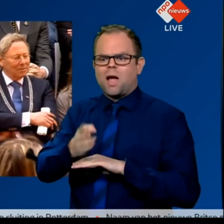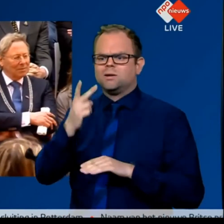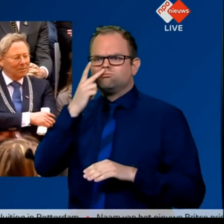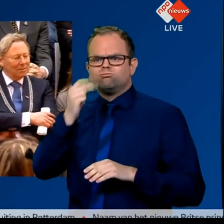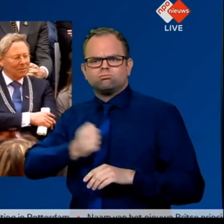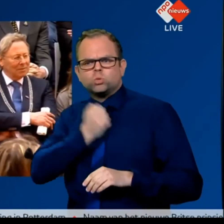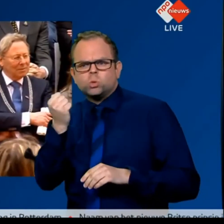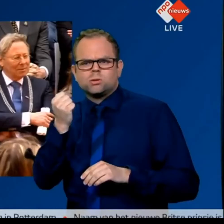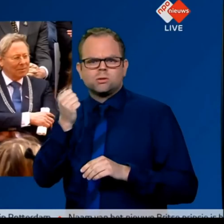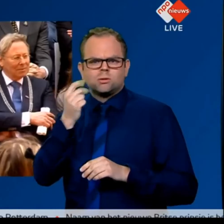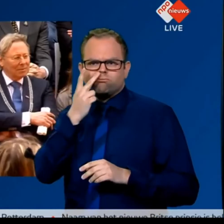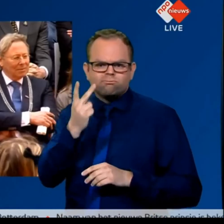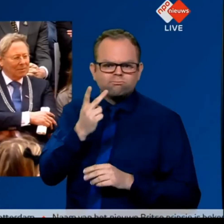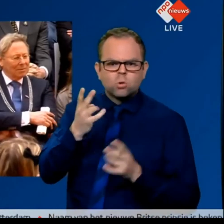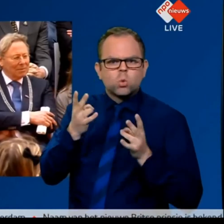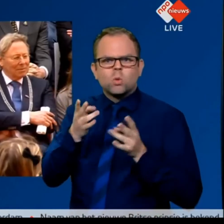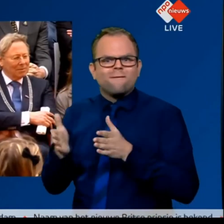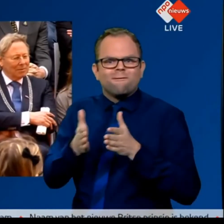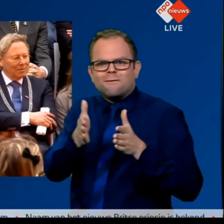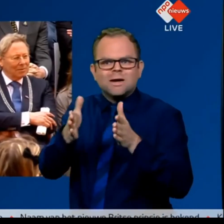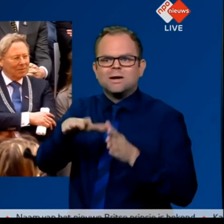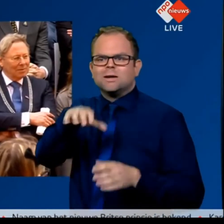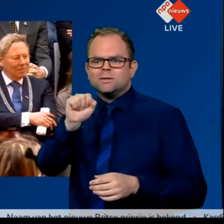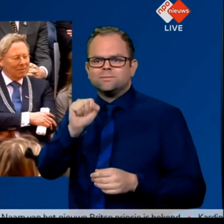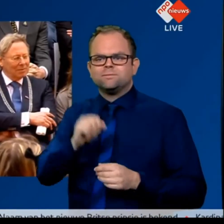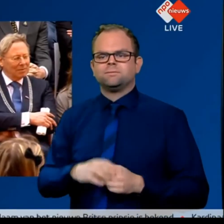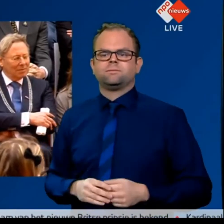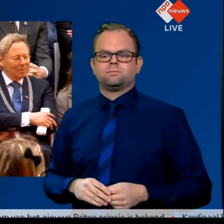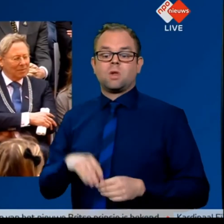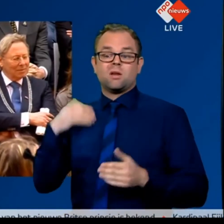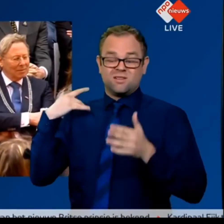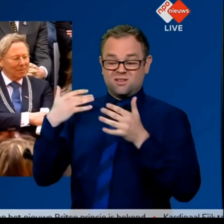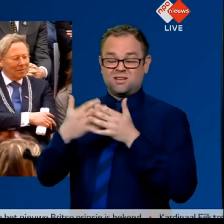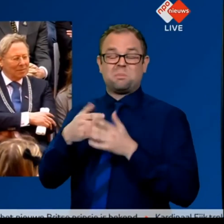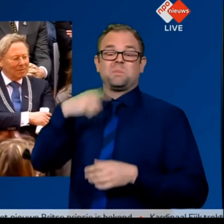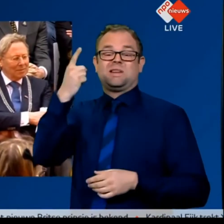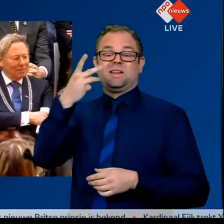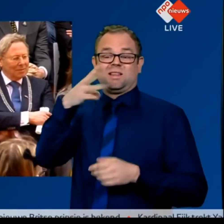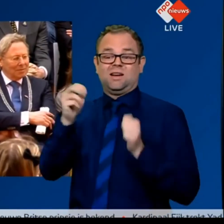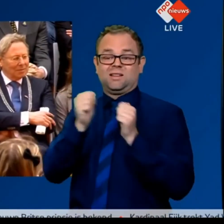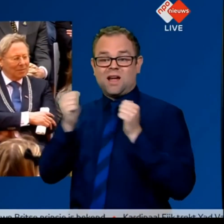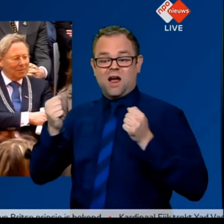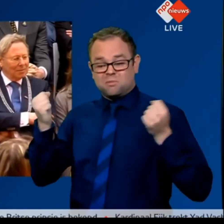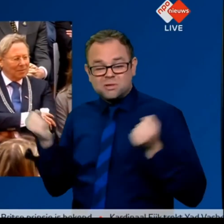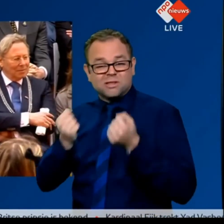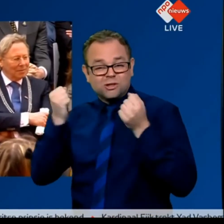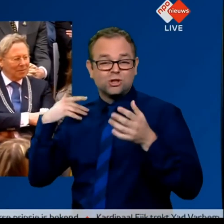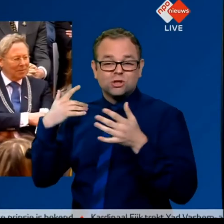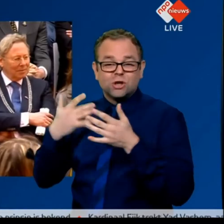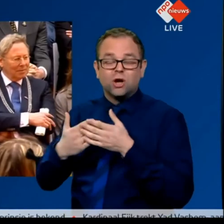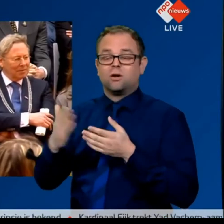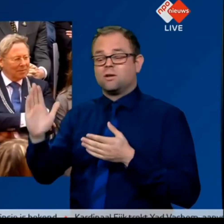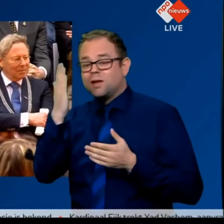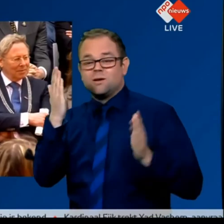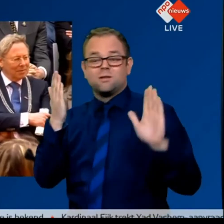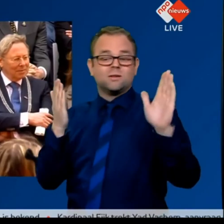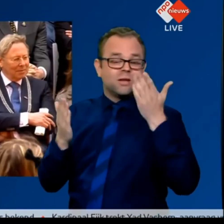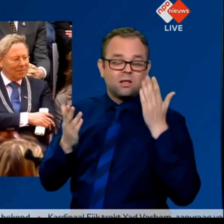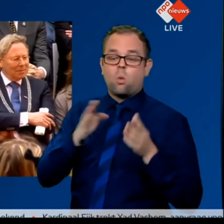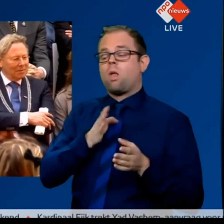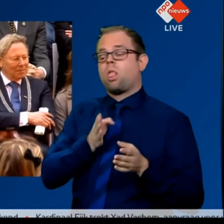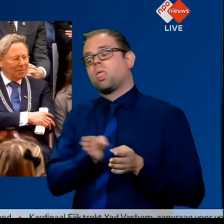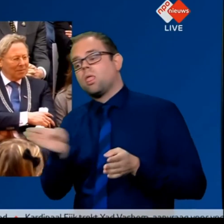Met heel veel hobbels, heel veel tegenslagen. We raakten van de weg af. Maar ook fantastische